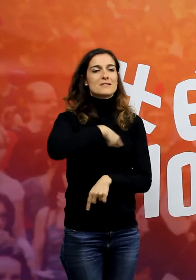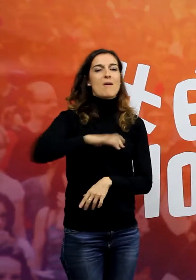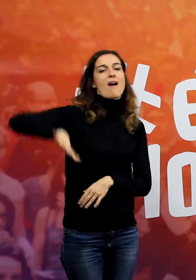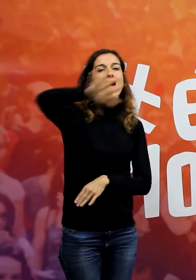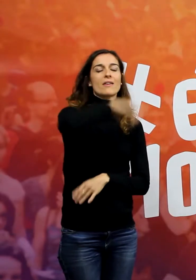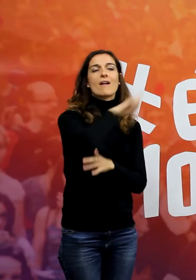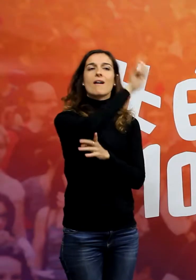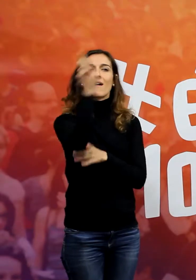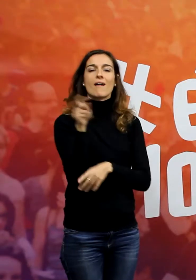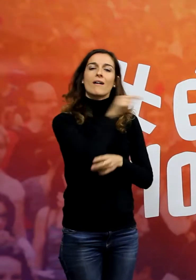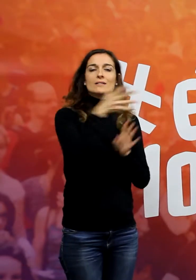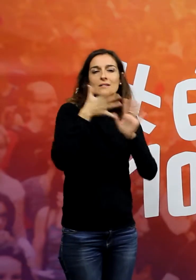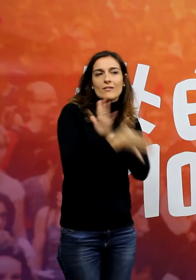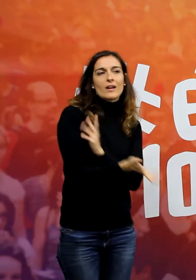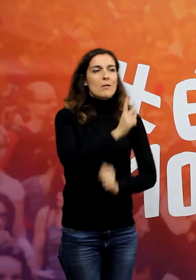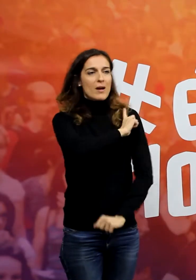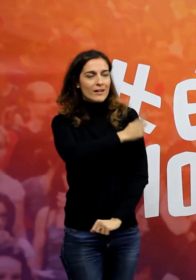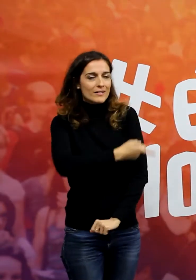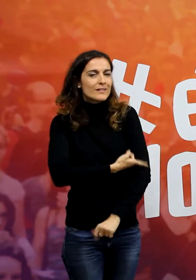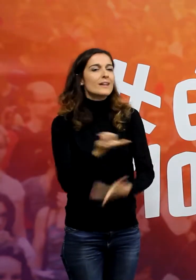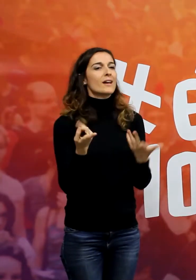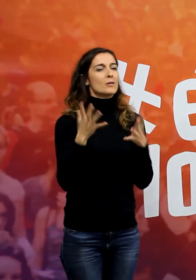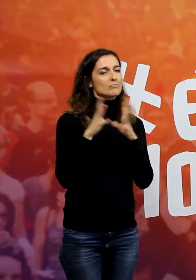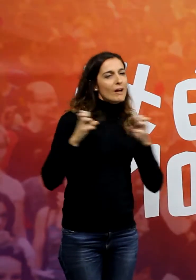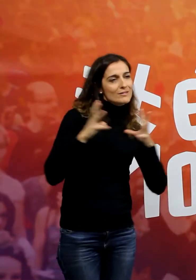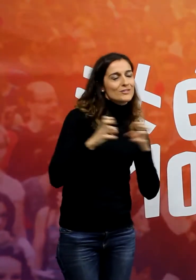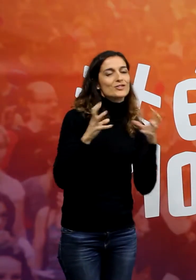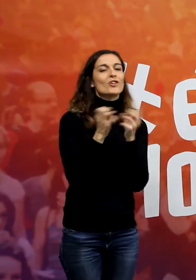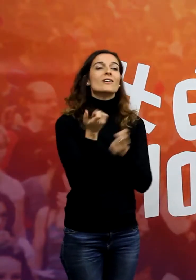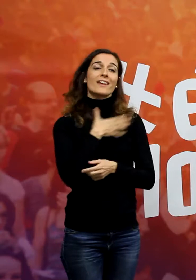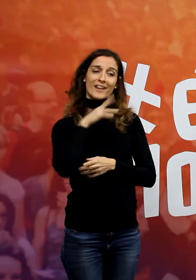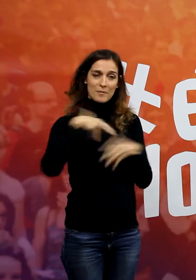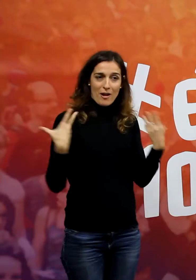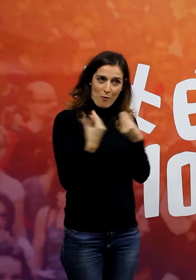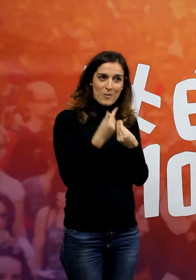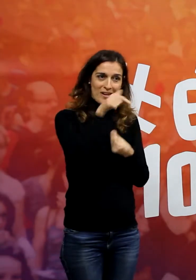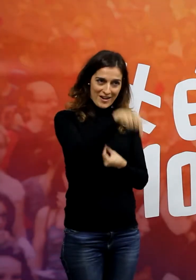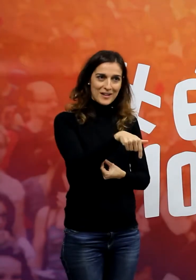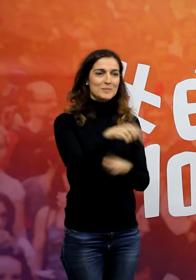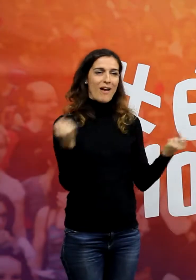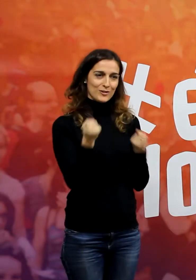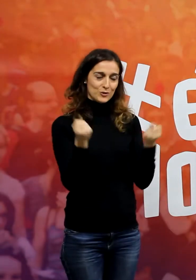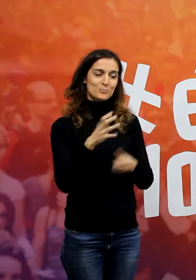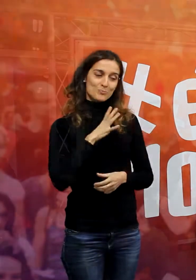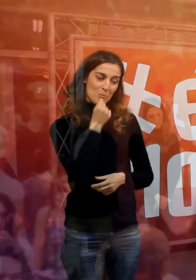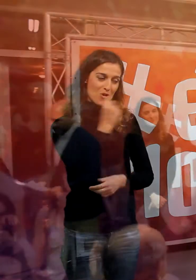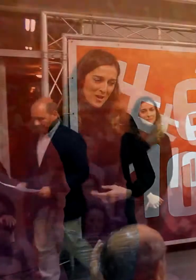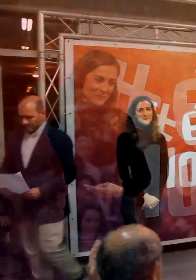Mònica és sinònim de valentia, de passió i d'honestedat. I també ha volgut acompanyar-nos en aquest acte comarcal de l'Arte Sur. Mònica.